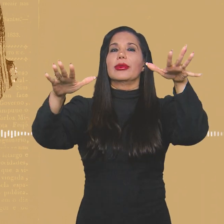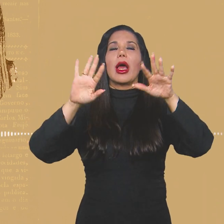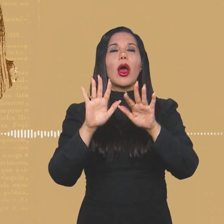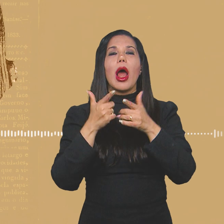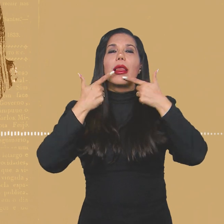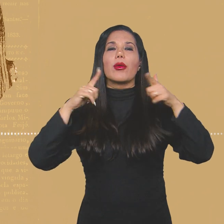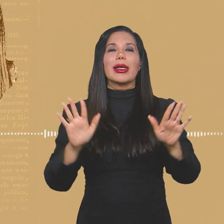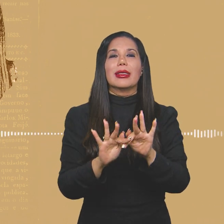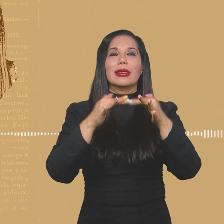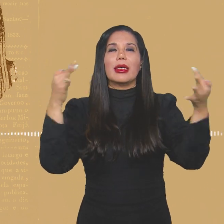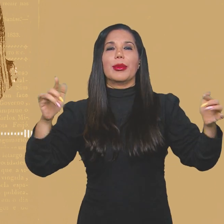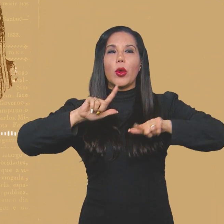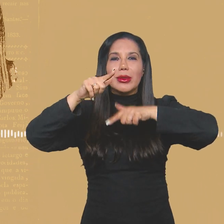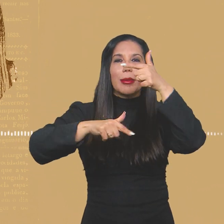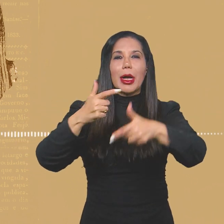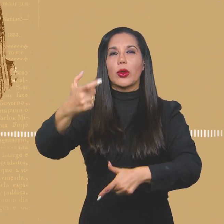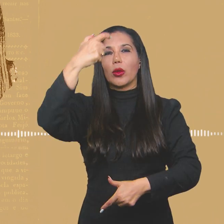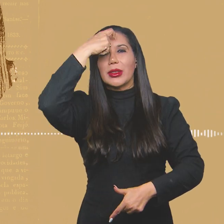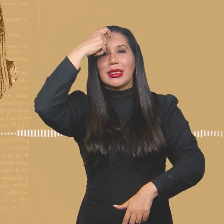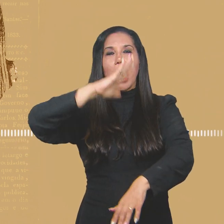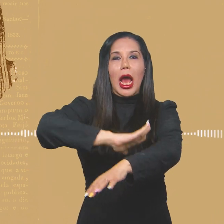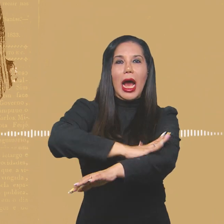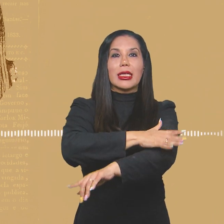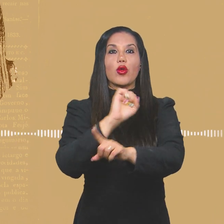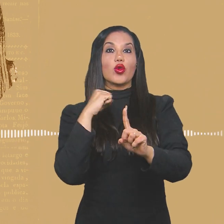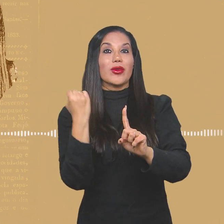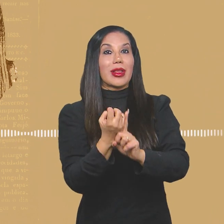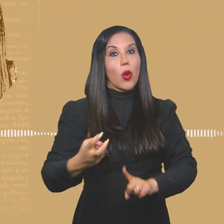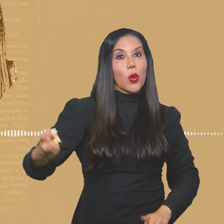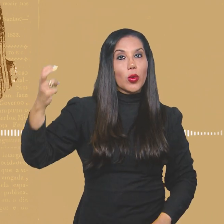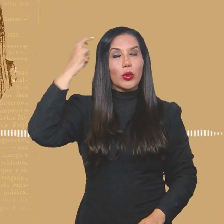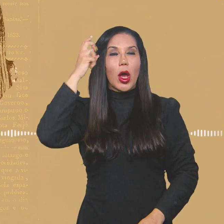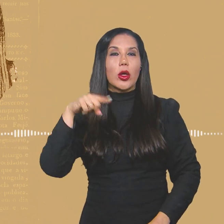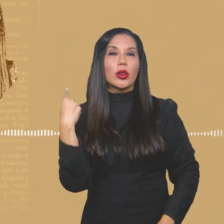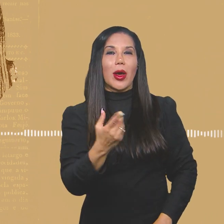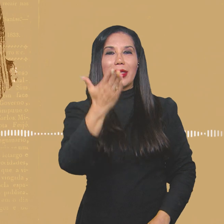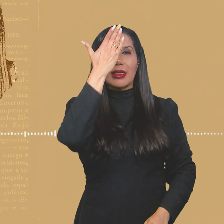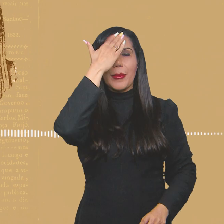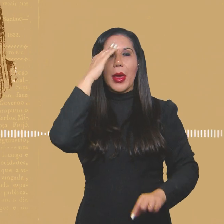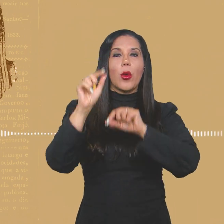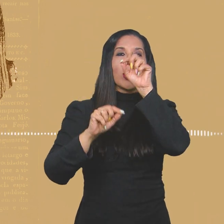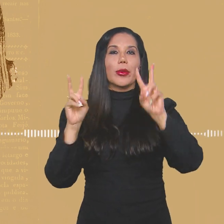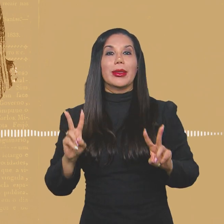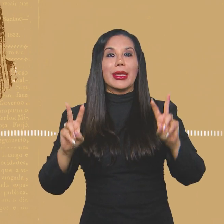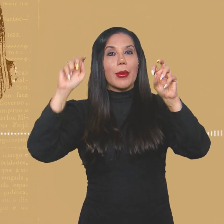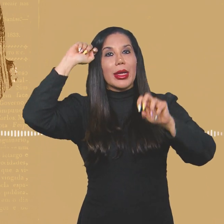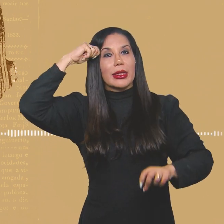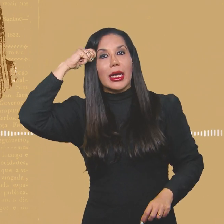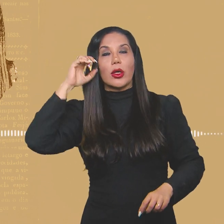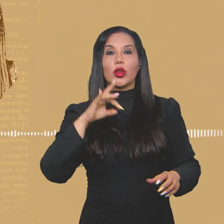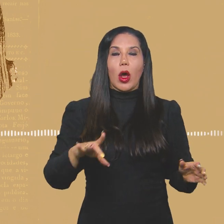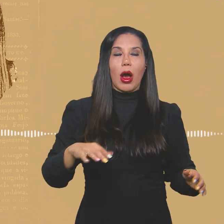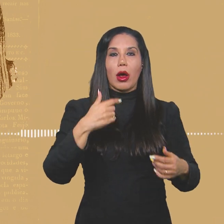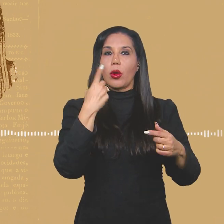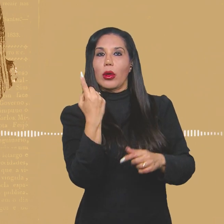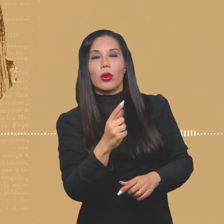um trabalho de conscientização racial, social e cultural. Entendemos que a chamada questão negra não se esgota em si